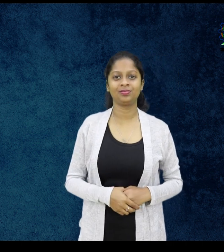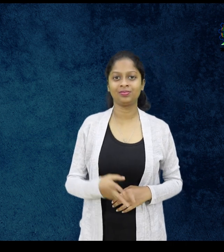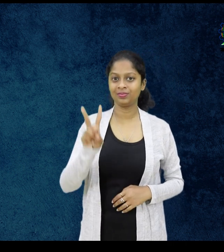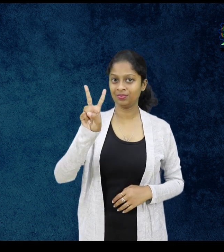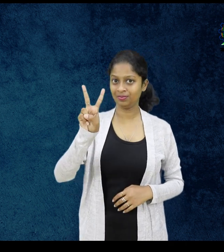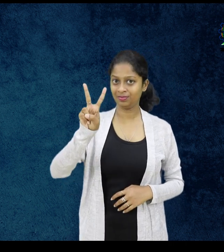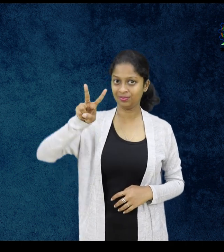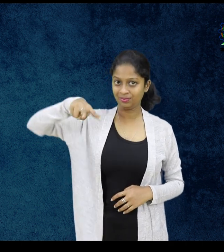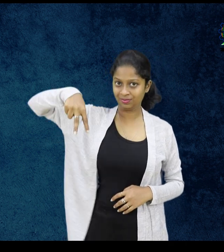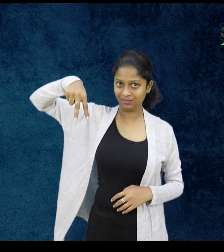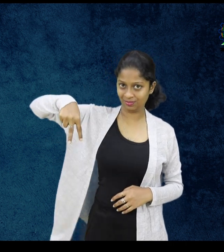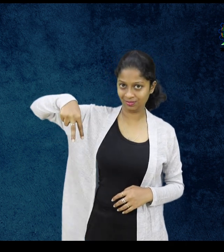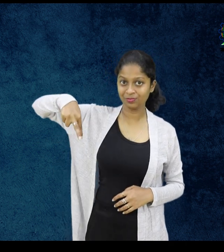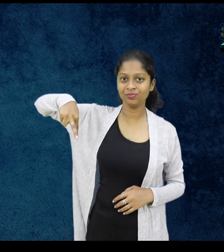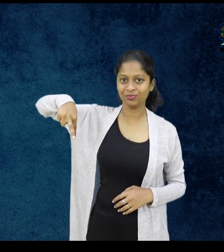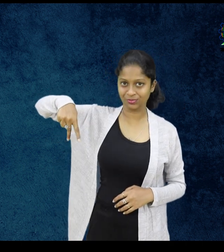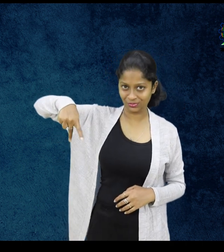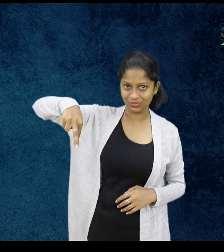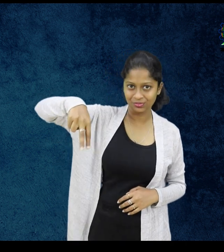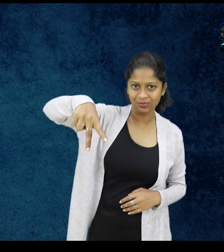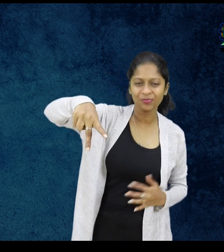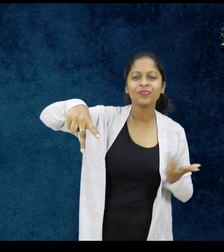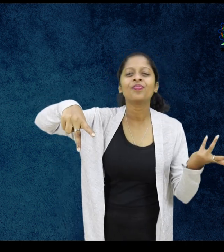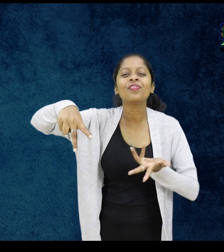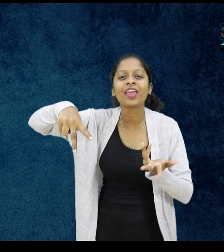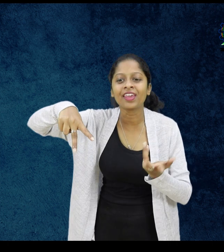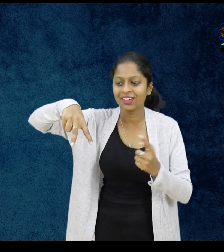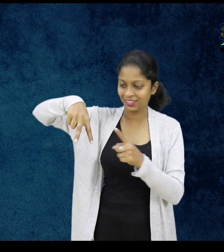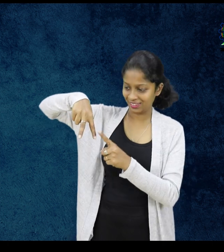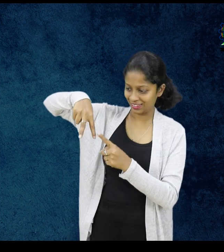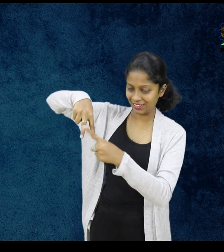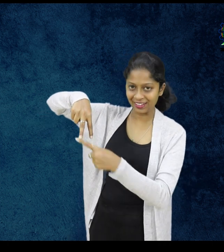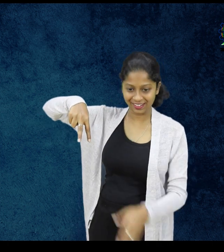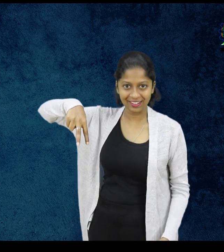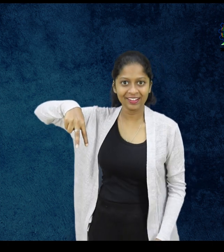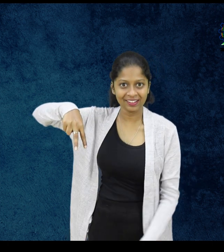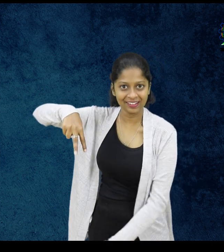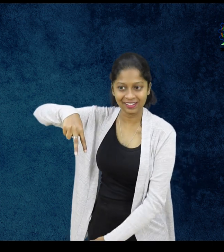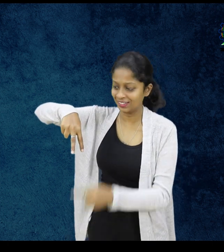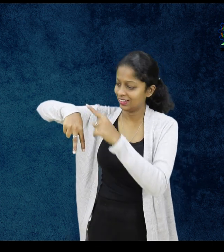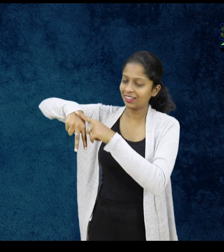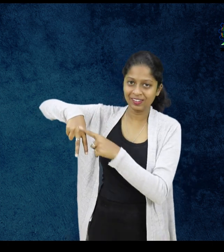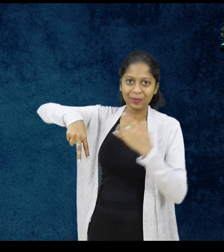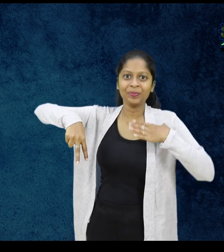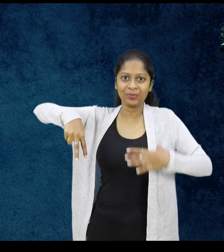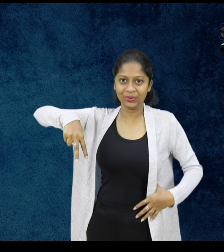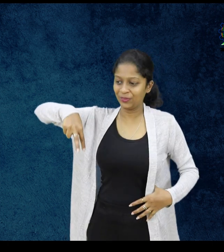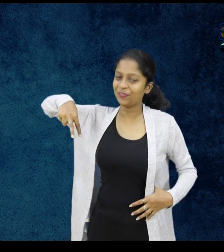अपने हाथ की दो फिंगर्स को आगे पीछे करके आगे की तरफ बढ़ाना है ये साइन क्यों? क्योंकि हमारे हाथ की ये दो